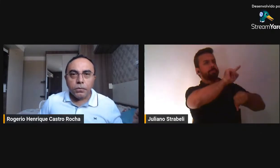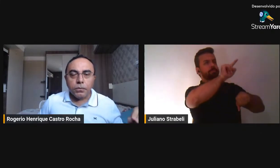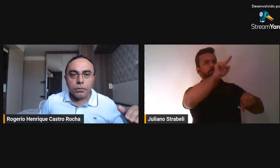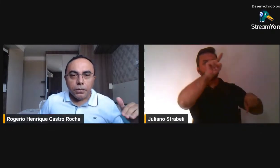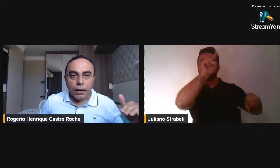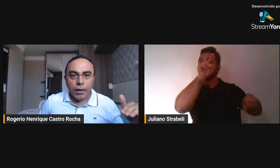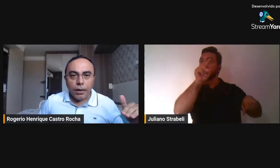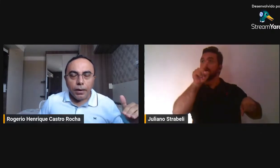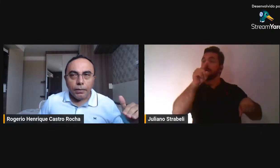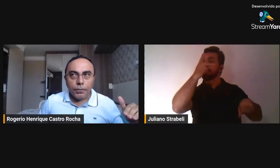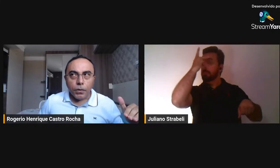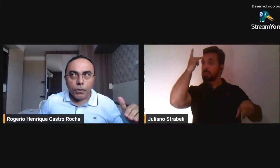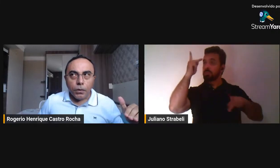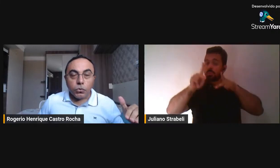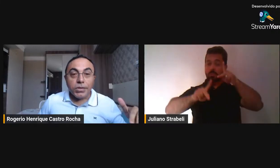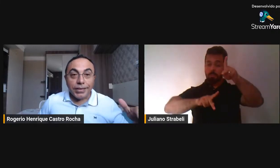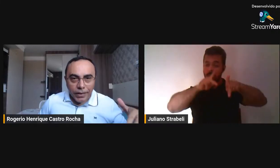estão,